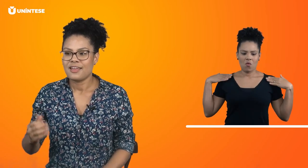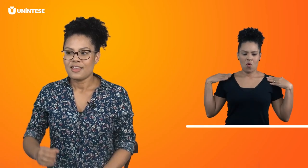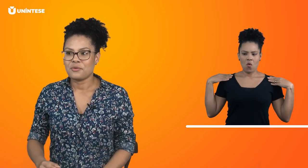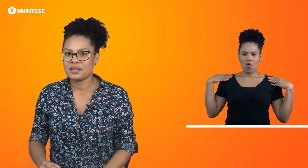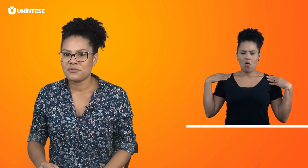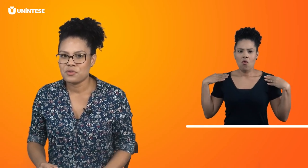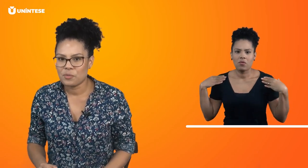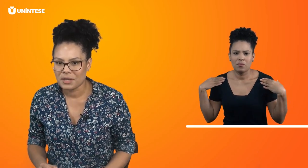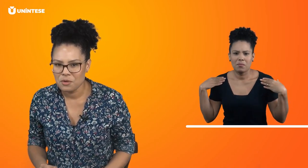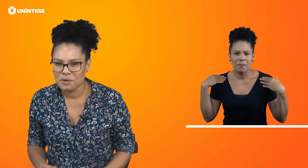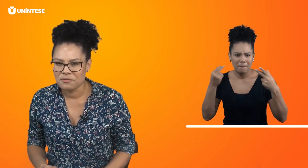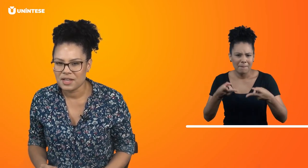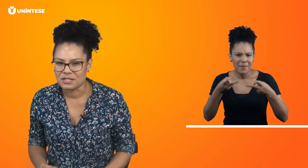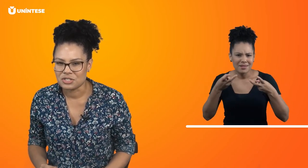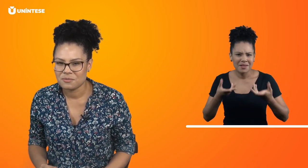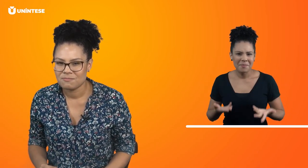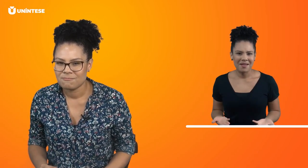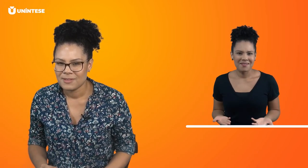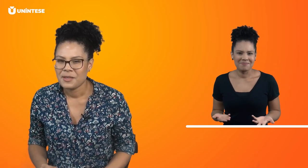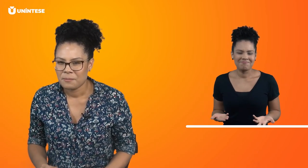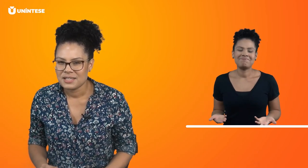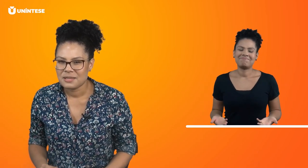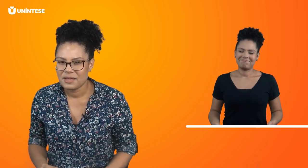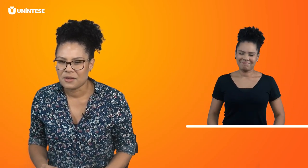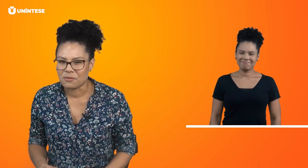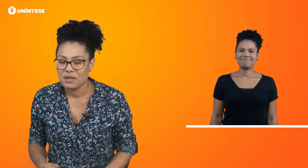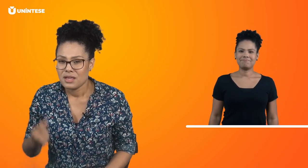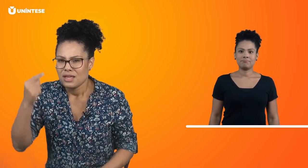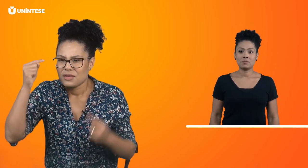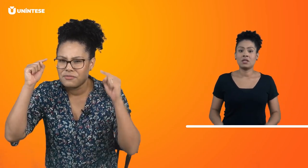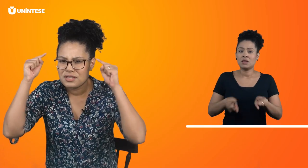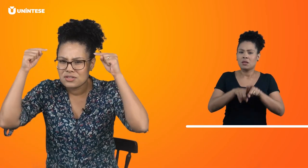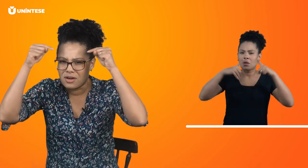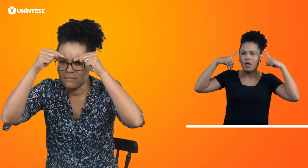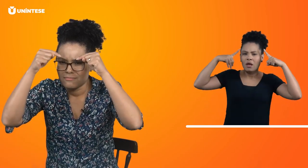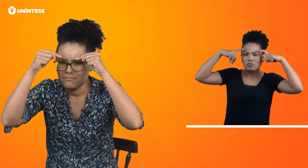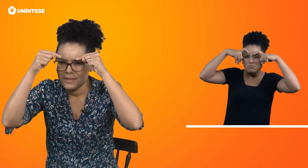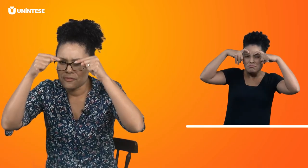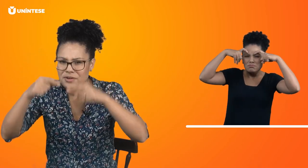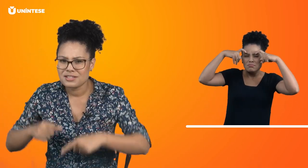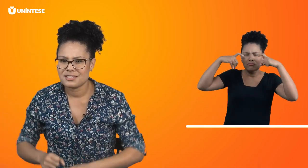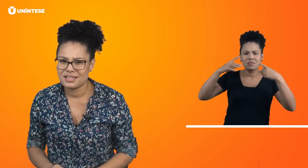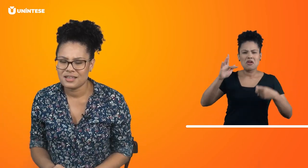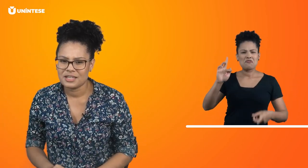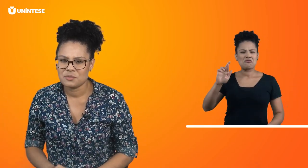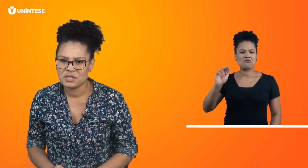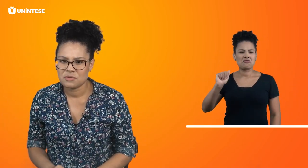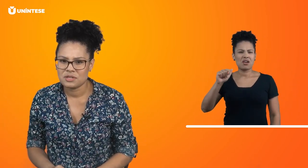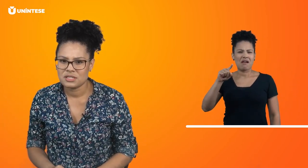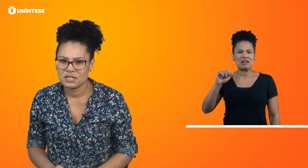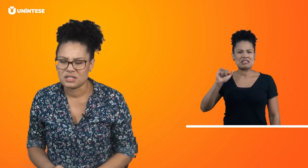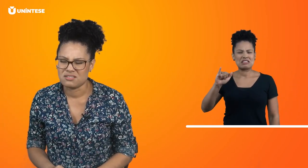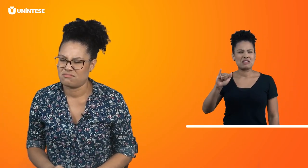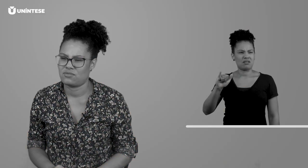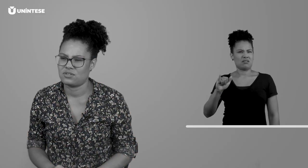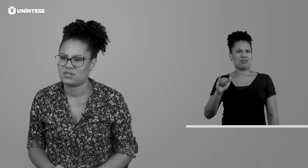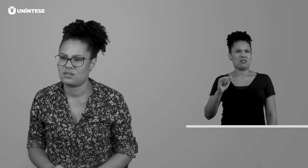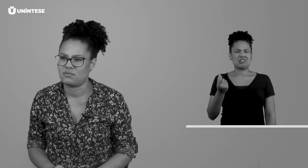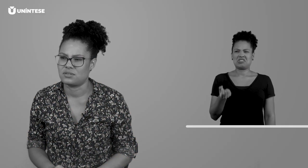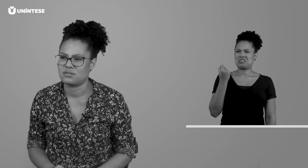eu ainda fui um pouquinho para frente. Perceberam? E eu fiz, ó, eu franzi as minhas sobrancelhas. Ficou estranho isso.